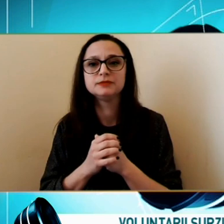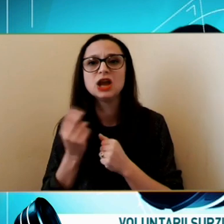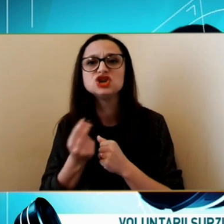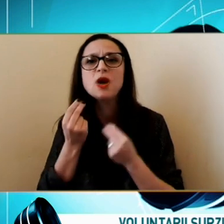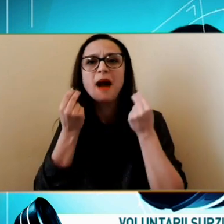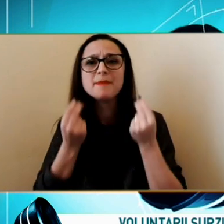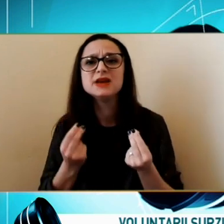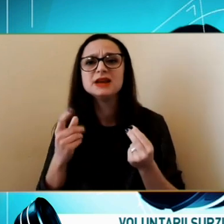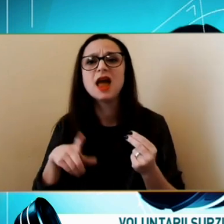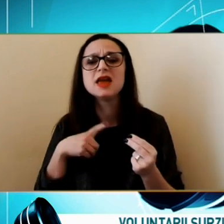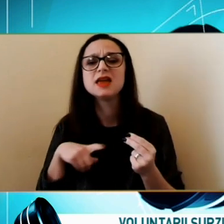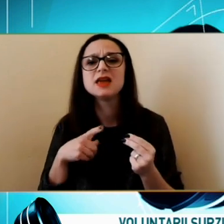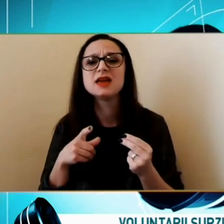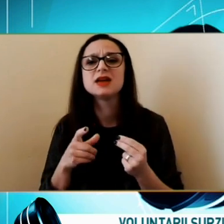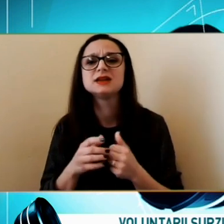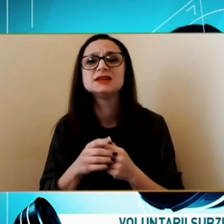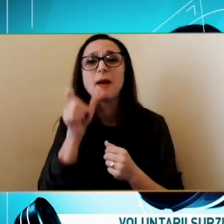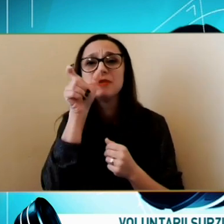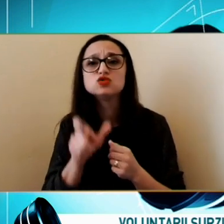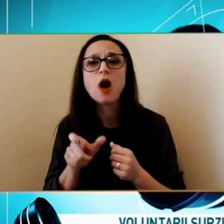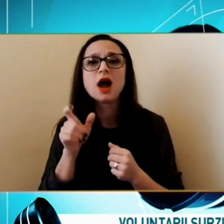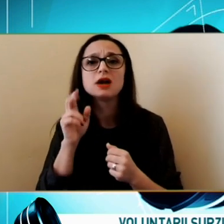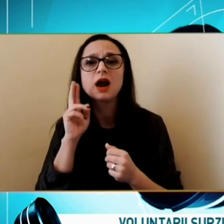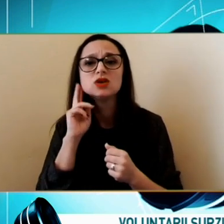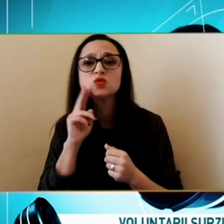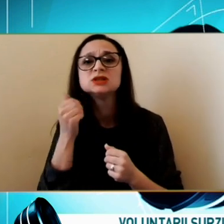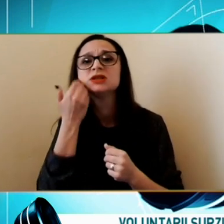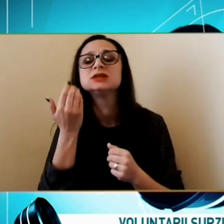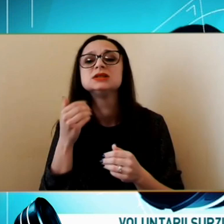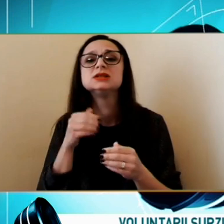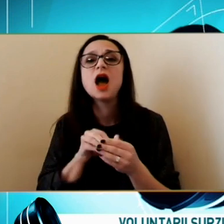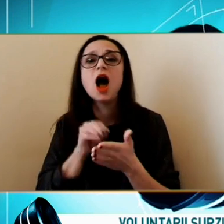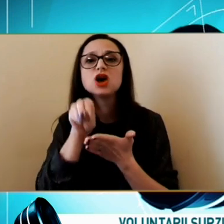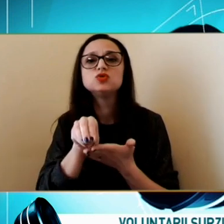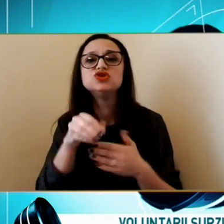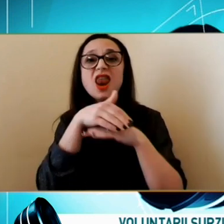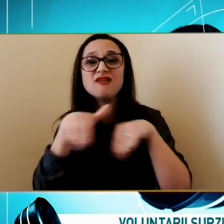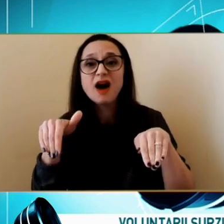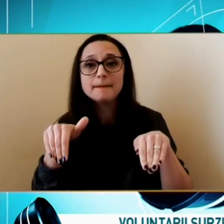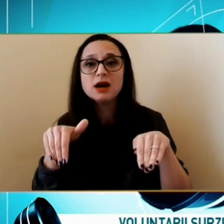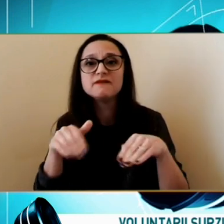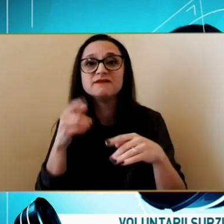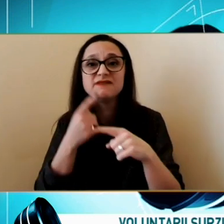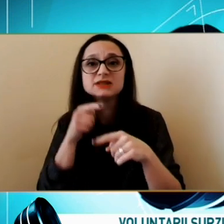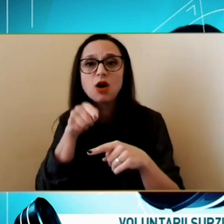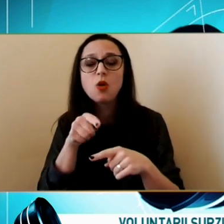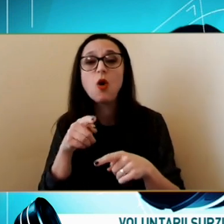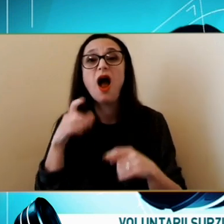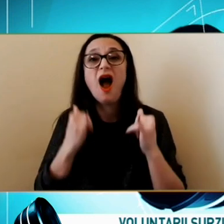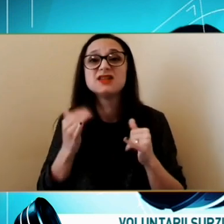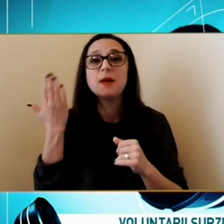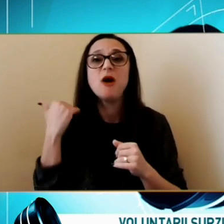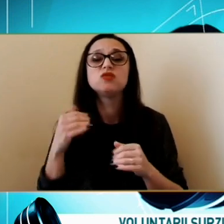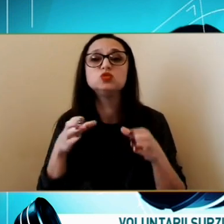Atunci la Bama Când ajunge persoana La Bama Pentru că Chiar astăzi Am avut un grup de surți Care a